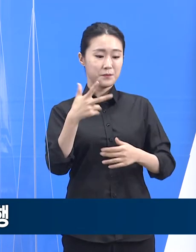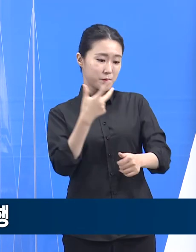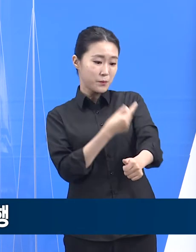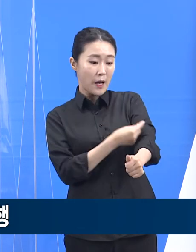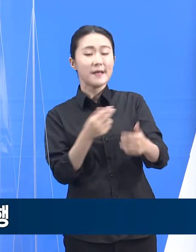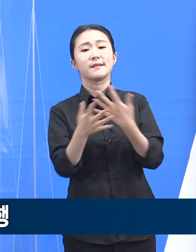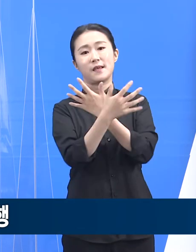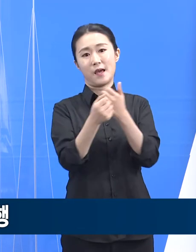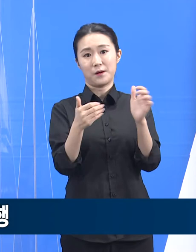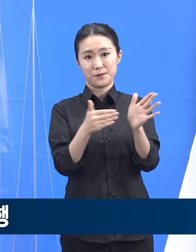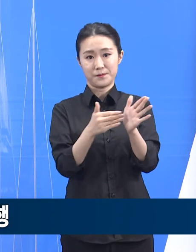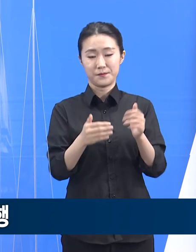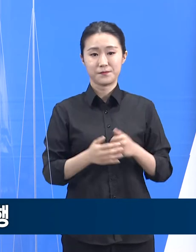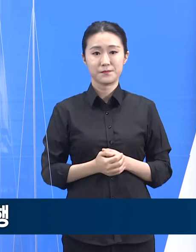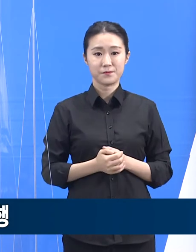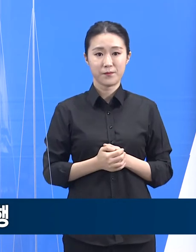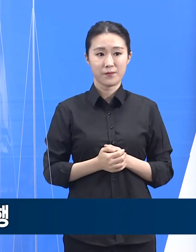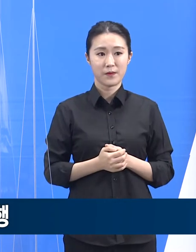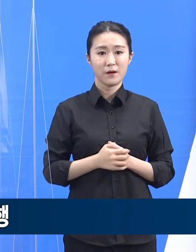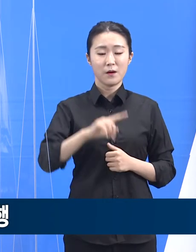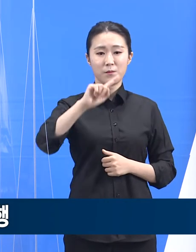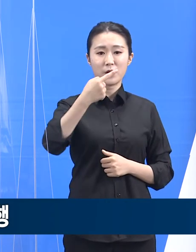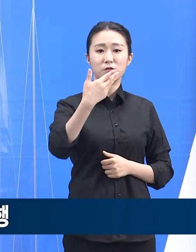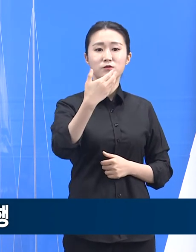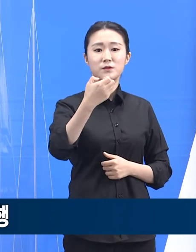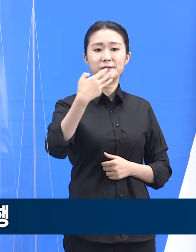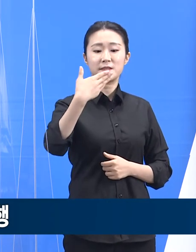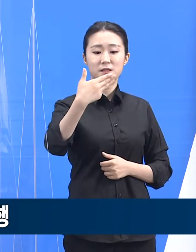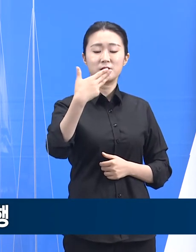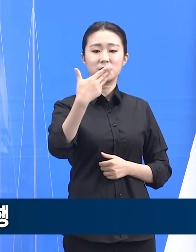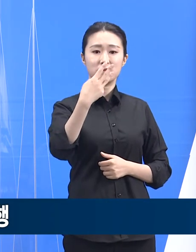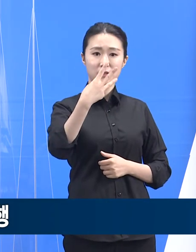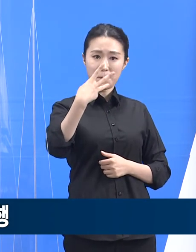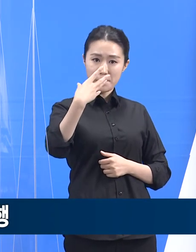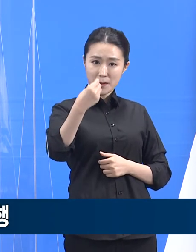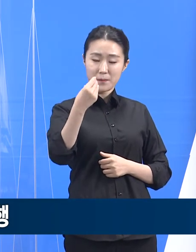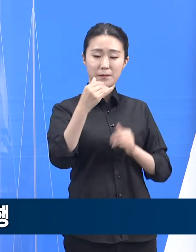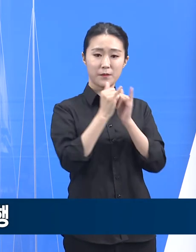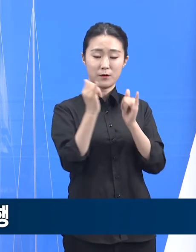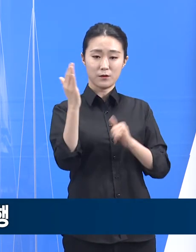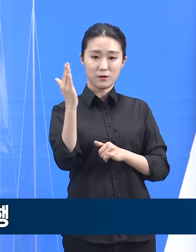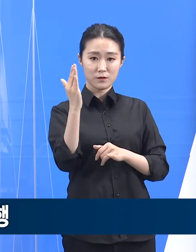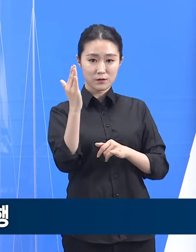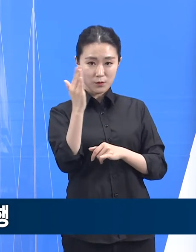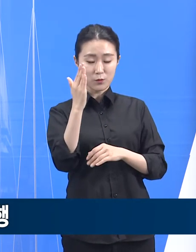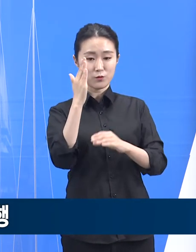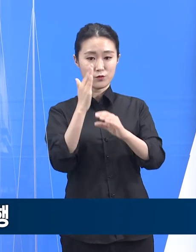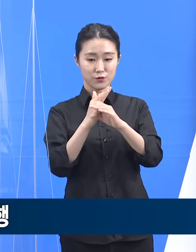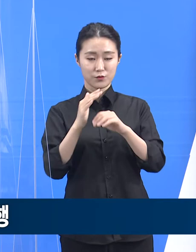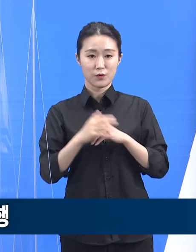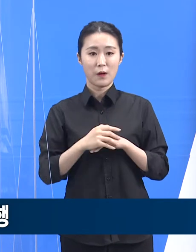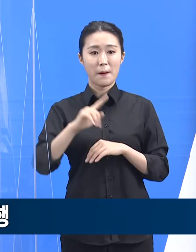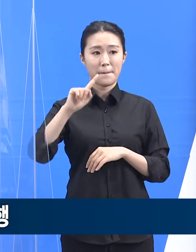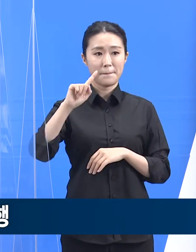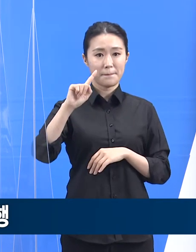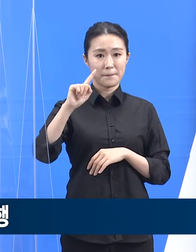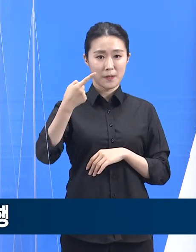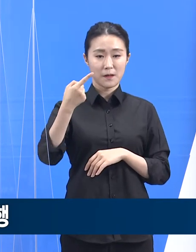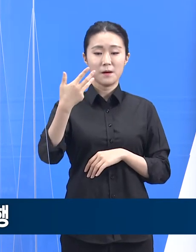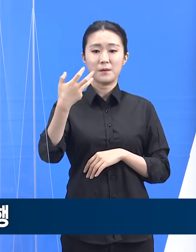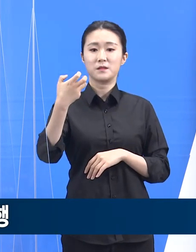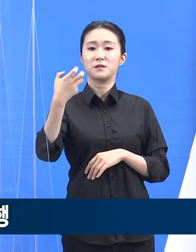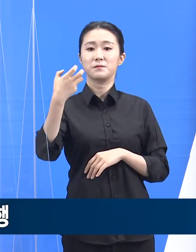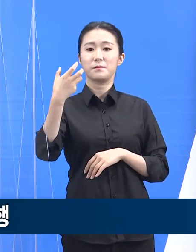대상자가 193만 2,751명 중 164만 3,781명의 예약에 참여하여